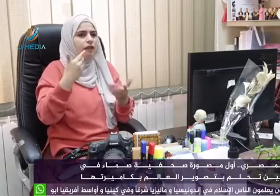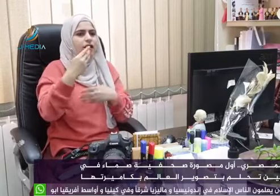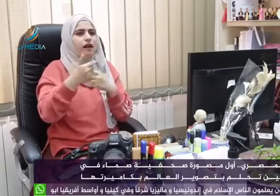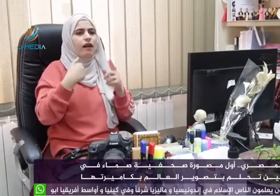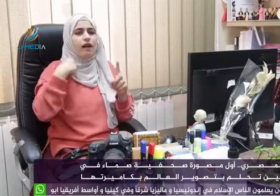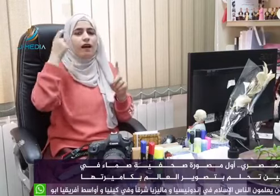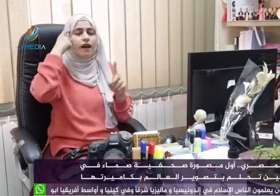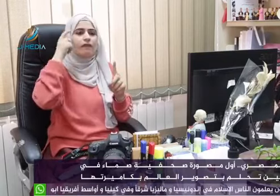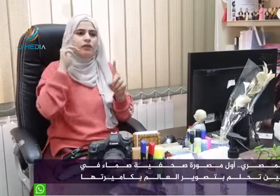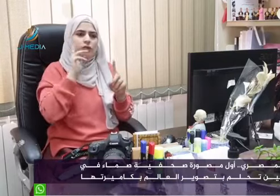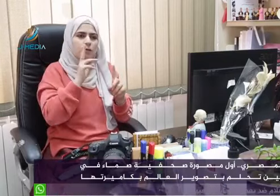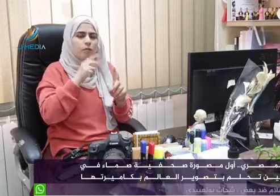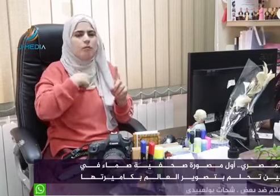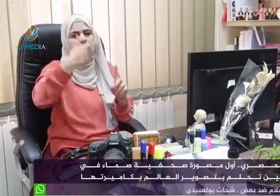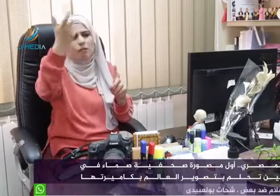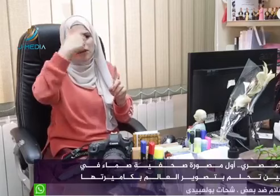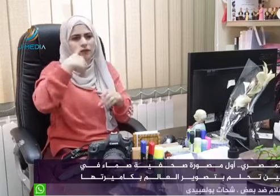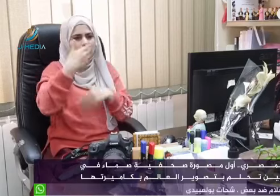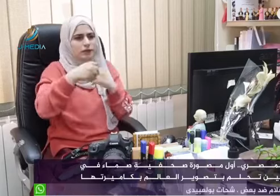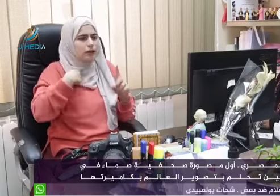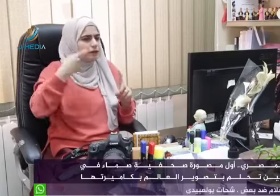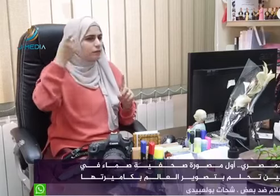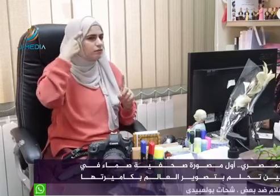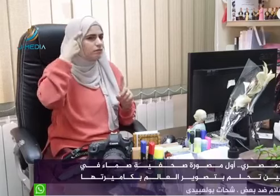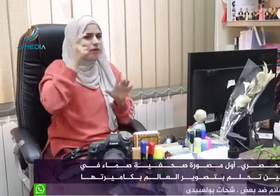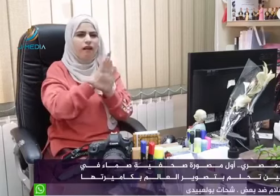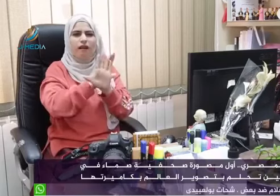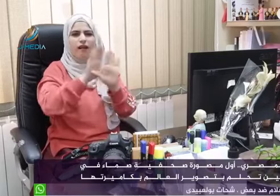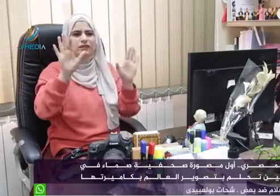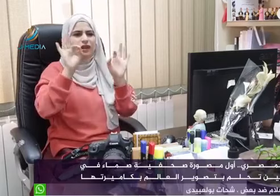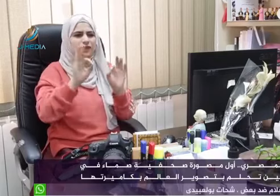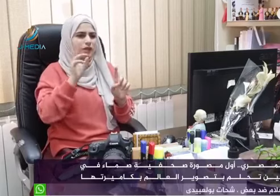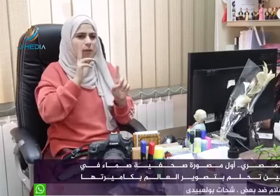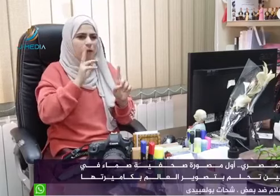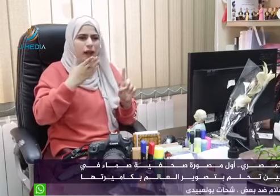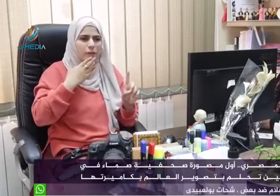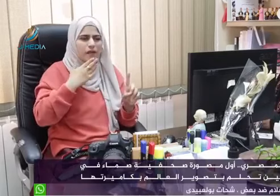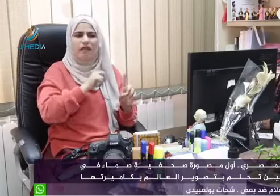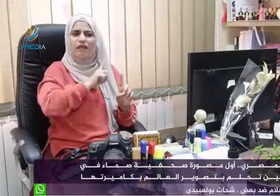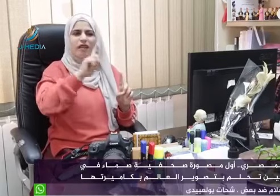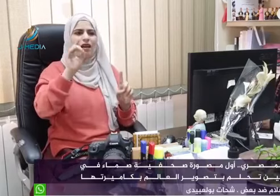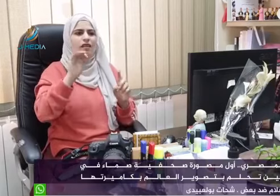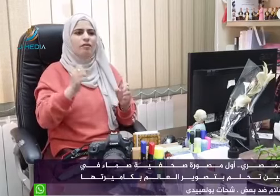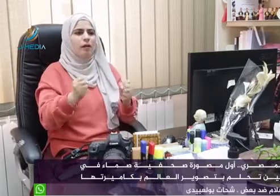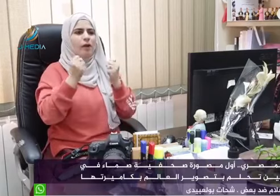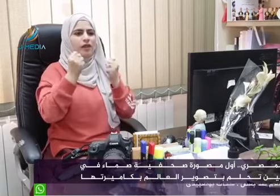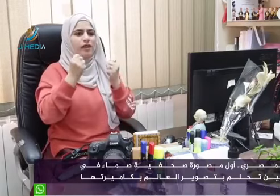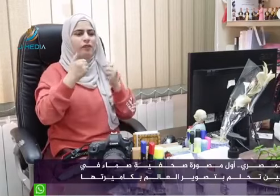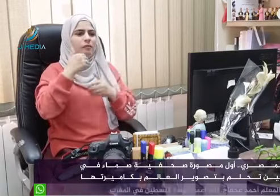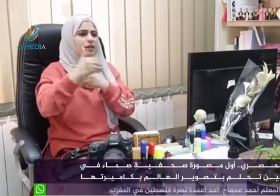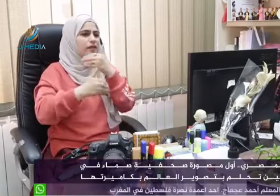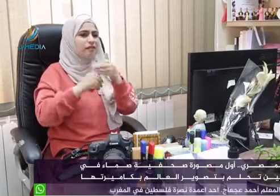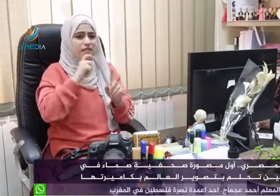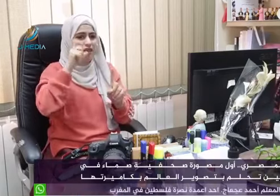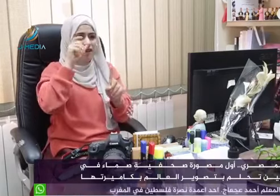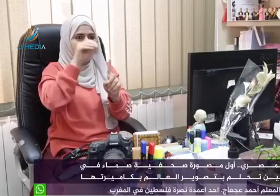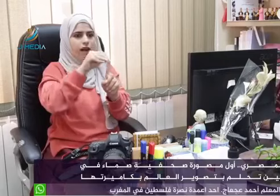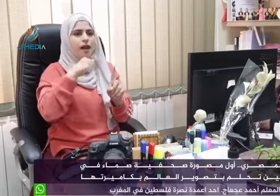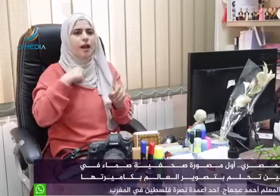وعلمتني وعرفتني شو معنى الأصام وليش لازم نتعلم إشارة كمان كان في بكة كثير ولازم إني ما